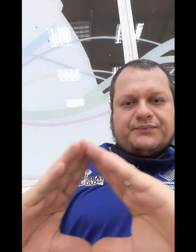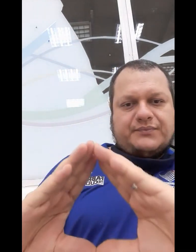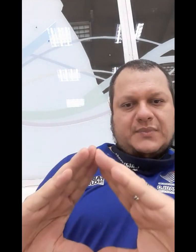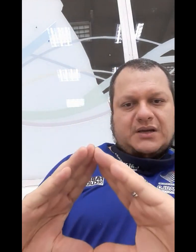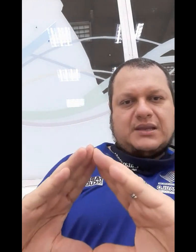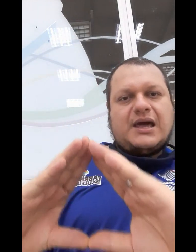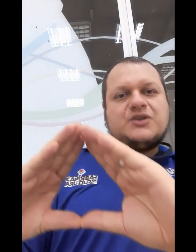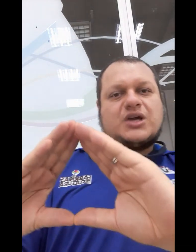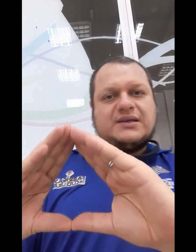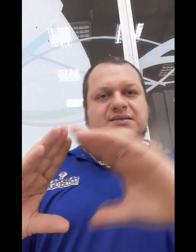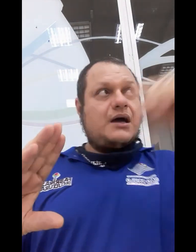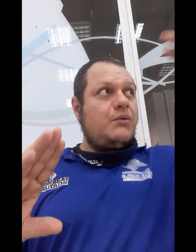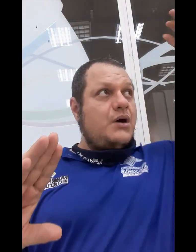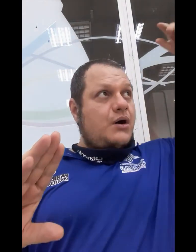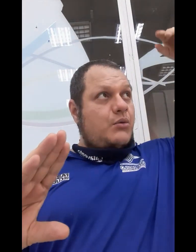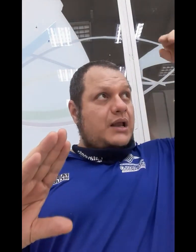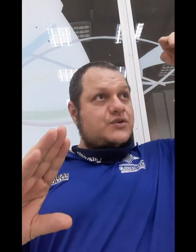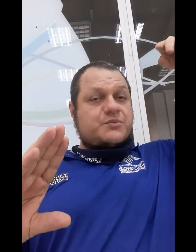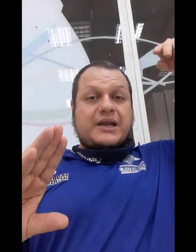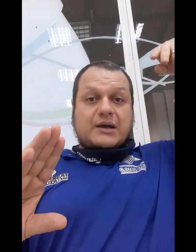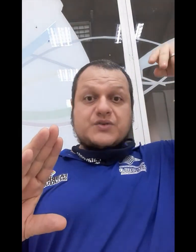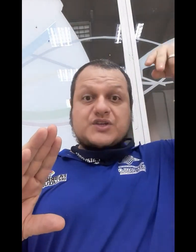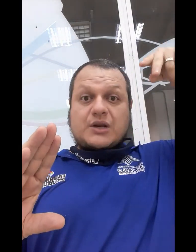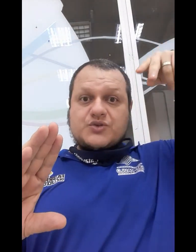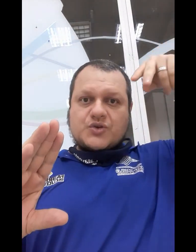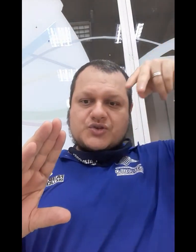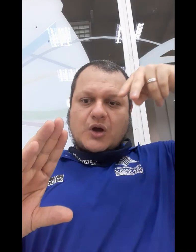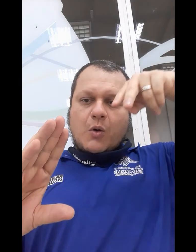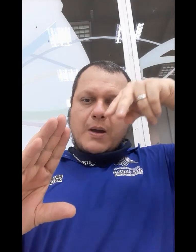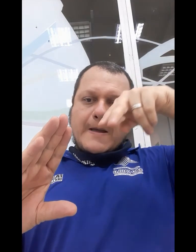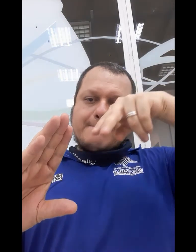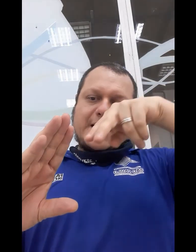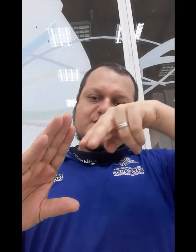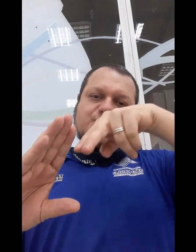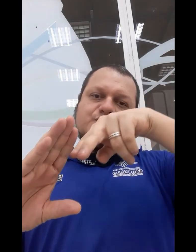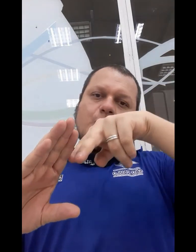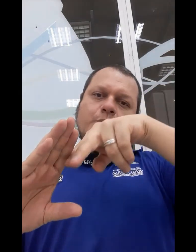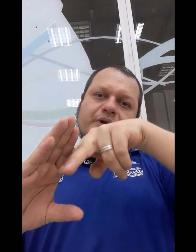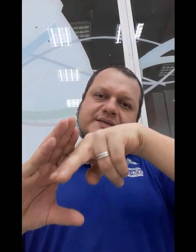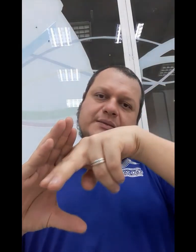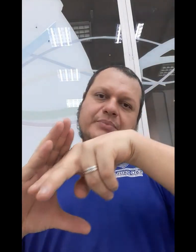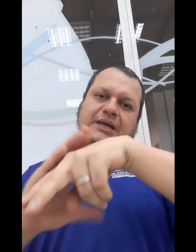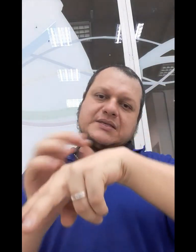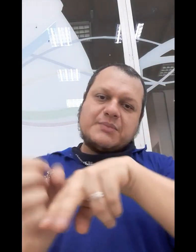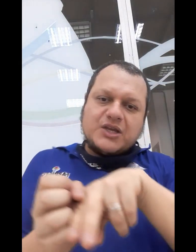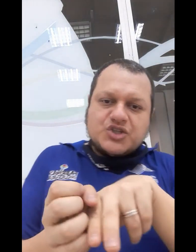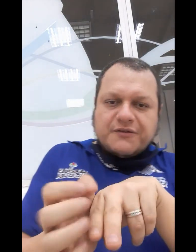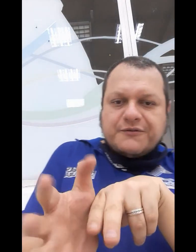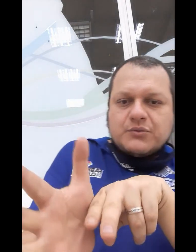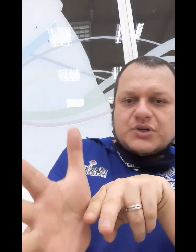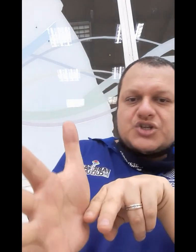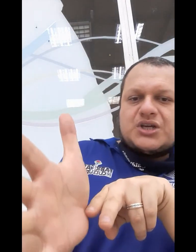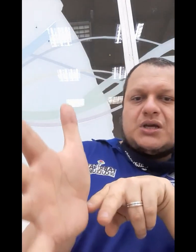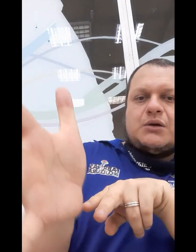né, de cristal, uma luz branca, ou seja, a luz do sol, passou por esse prisma e difundiu